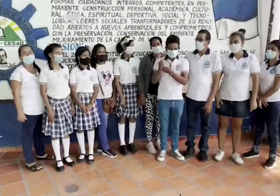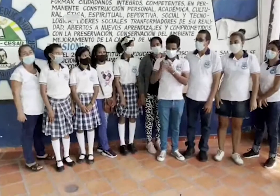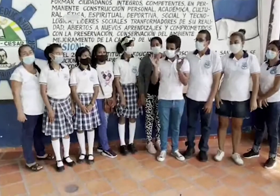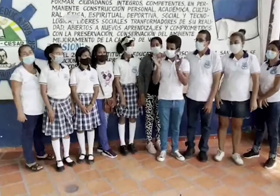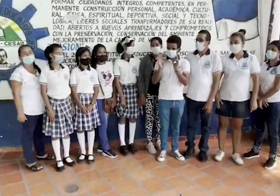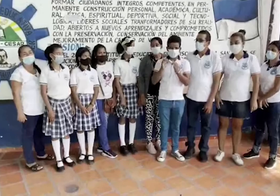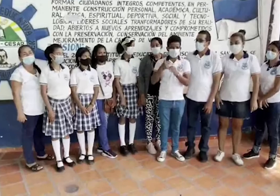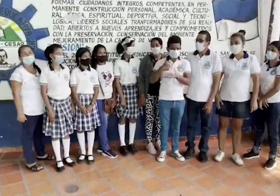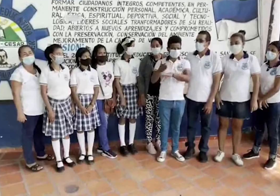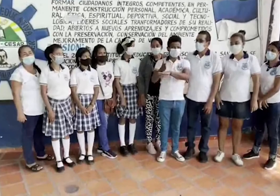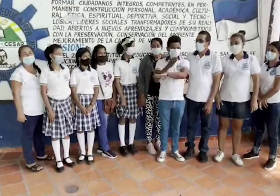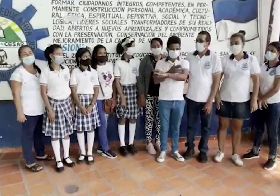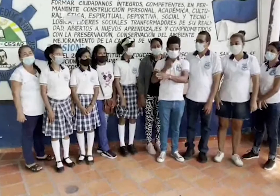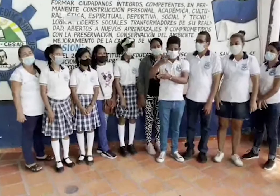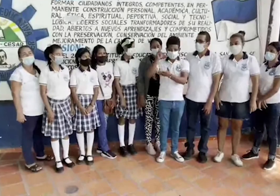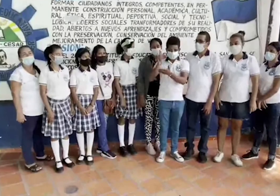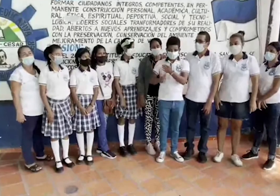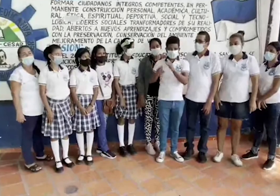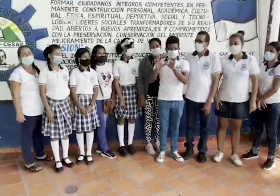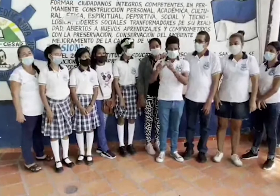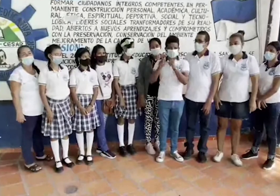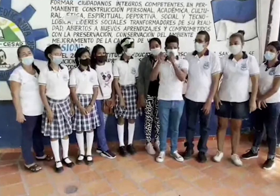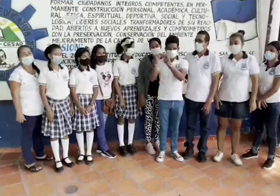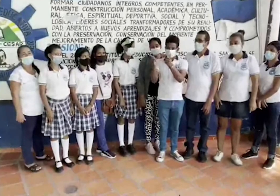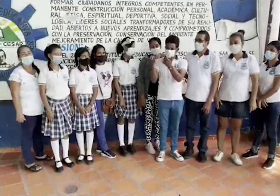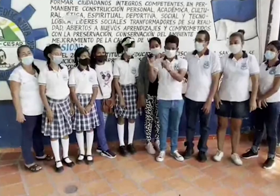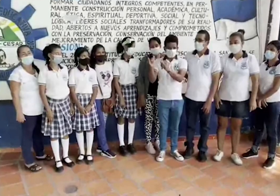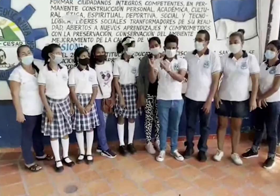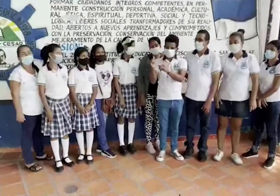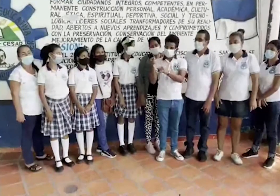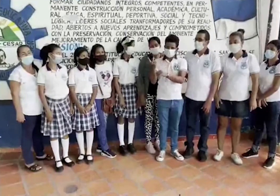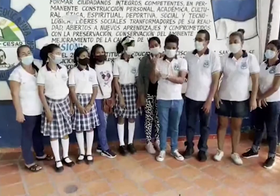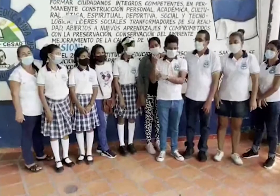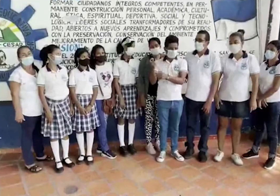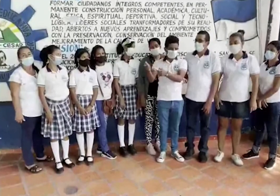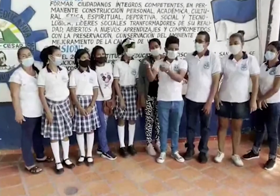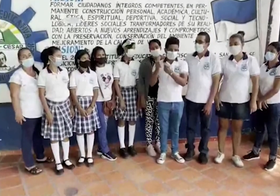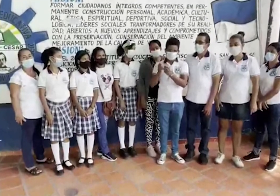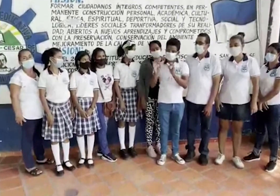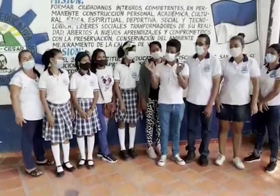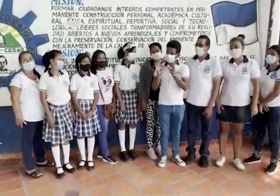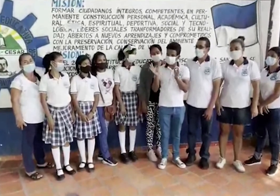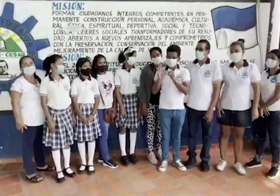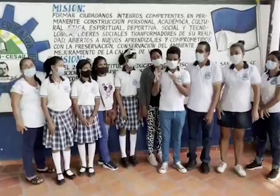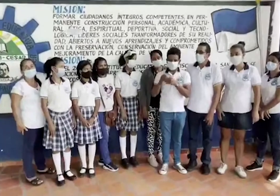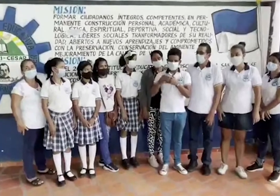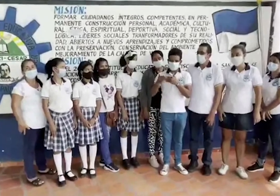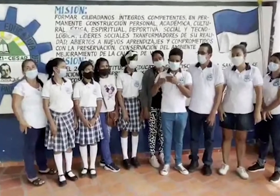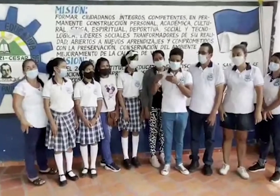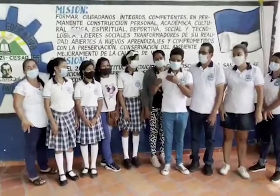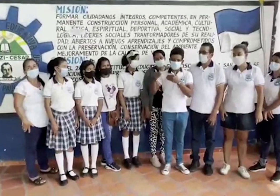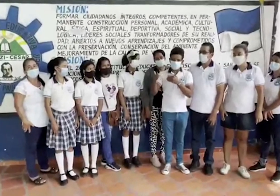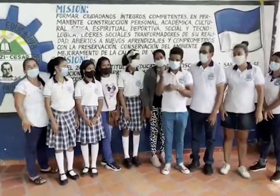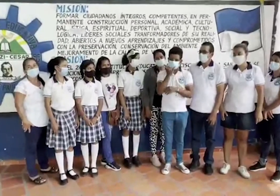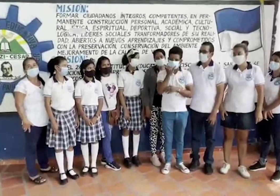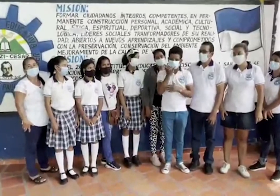por lo tanto hemos recurrido a derechos de petición nos hemos dado cuenta de que se ha dilatado el proceso y no sabemos por qué